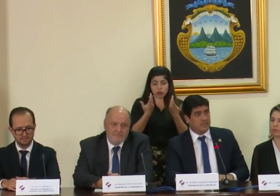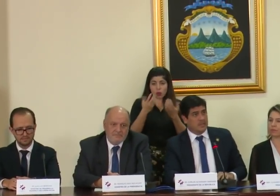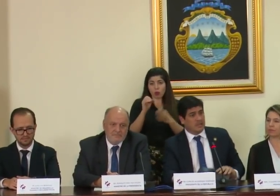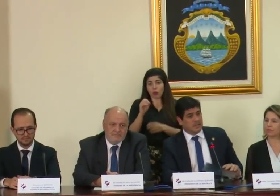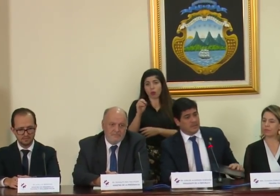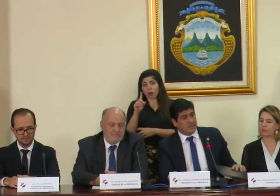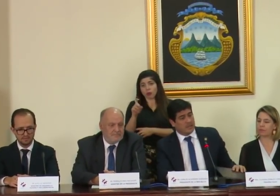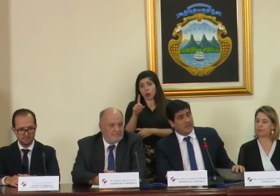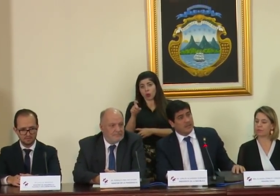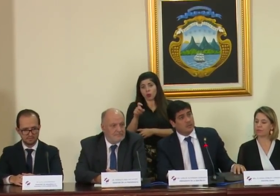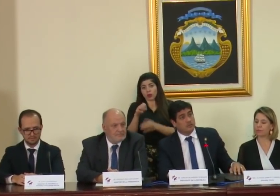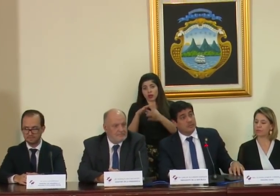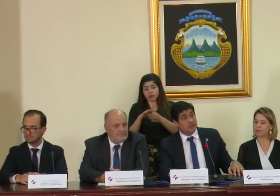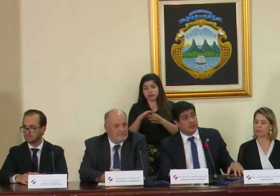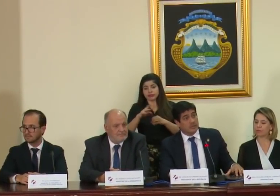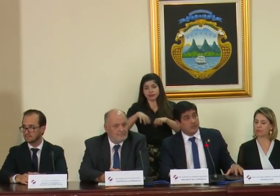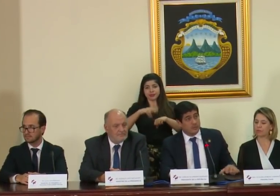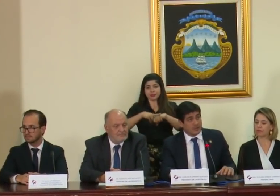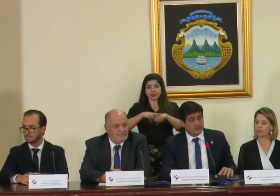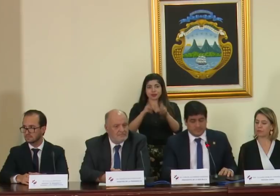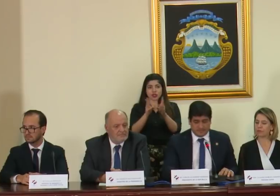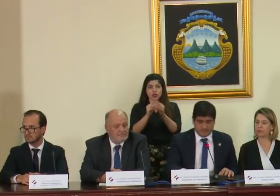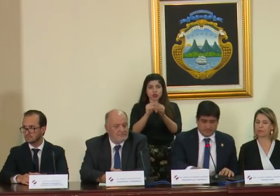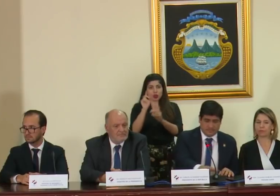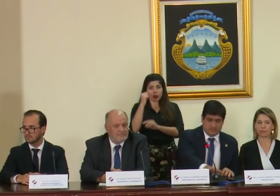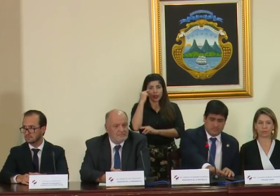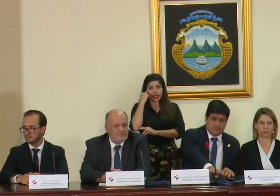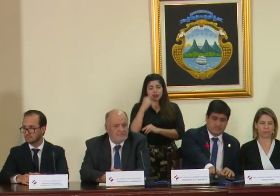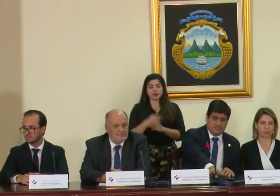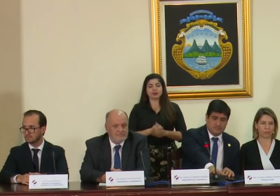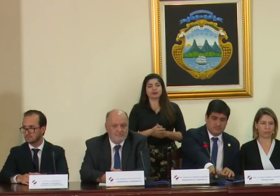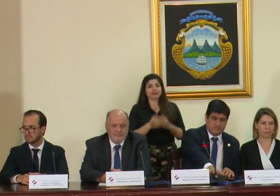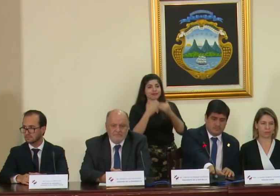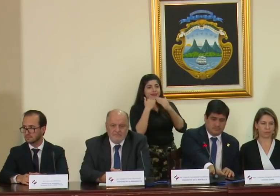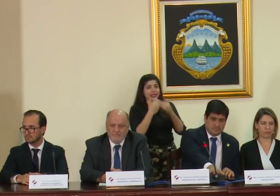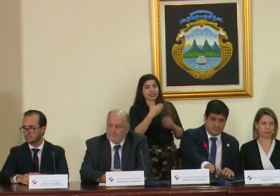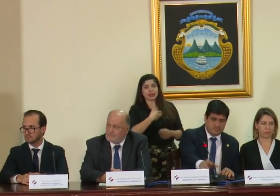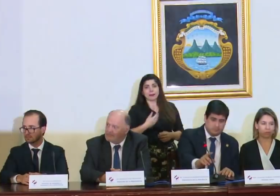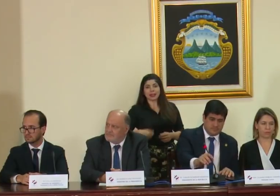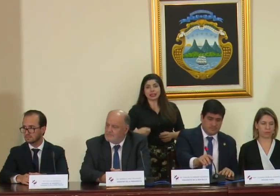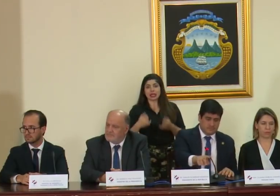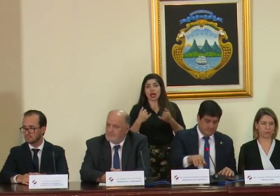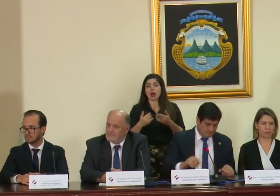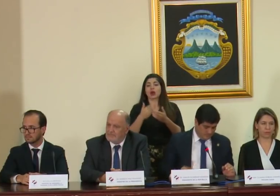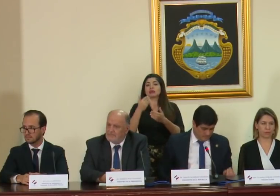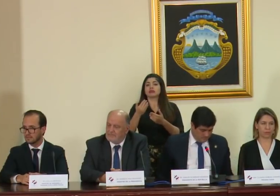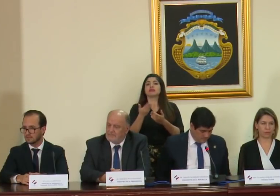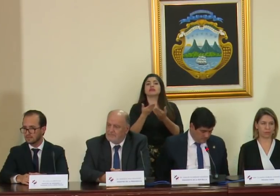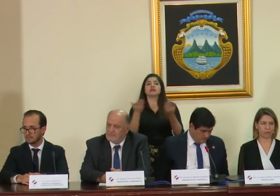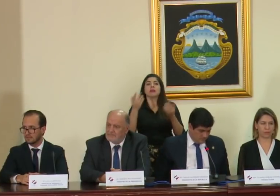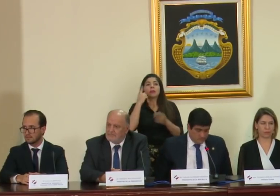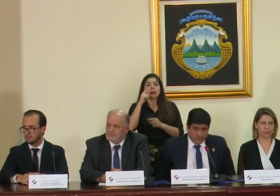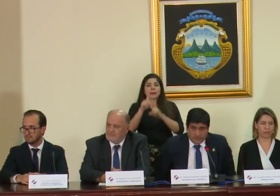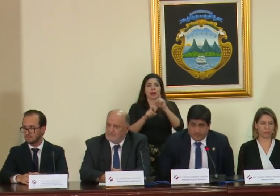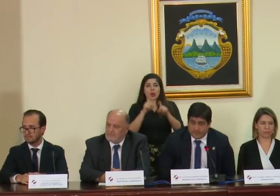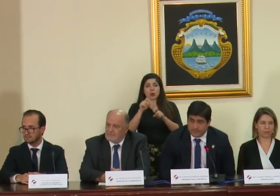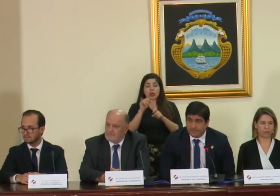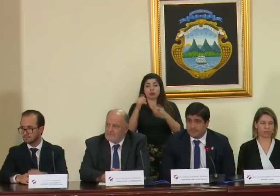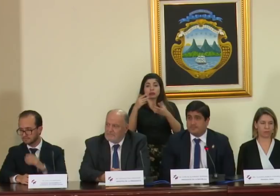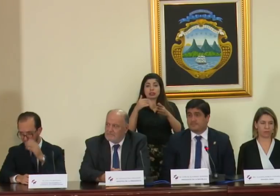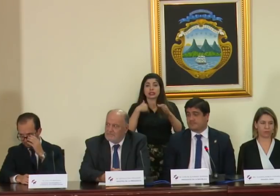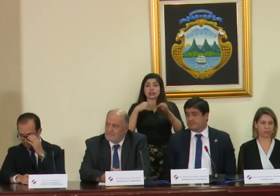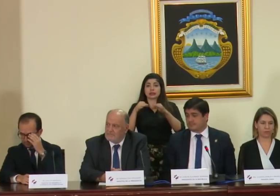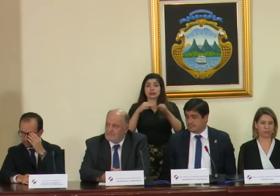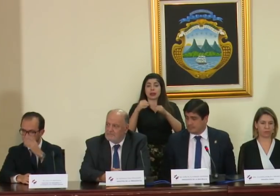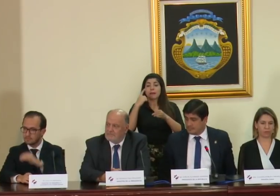propias de la dinámica del Consejo de Gobierno. Muchísimas gracias, señor presidente. Vamos a abrir un periodo de preguntas, como les comenté,